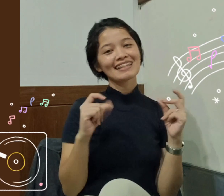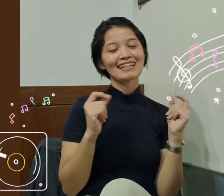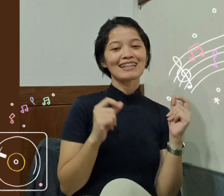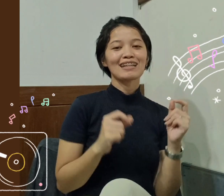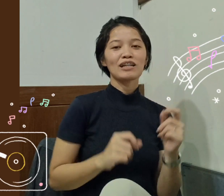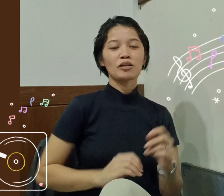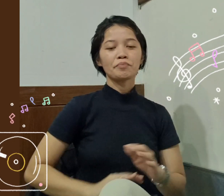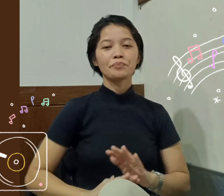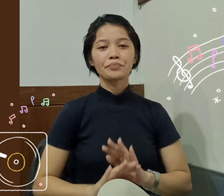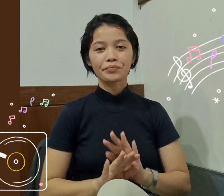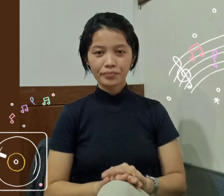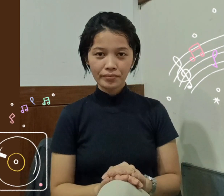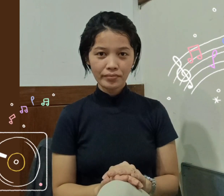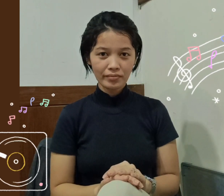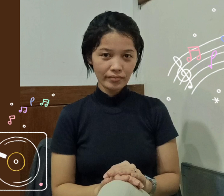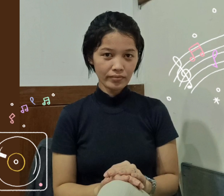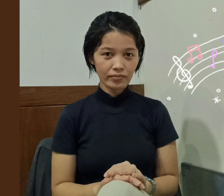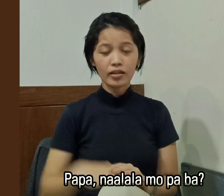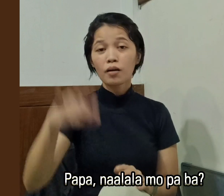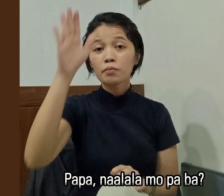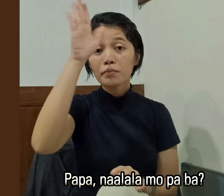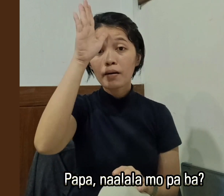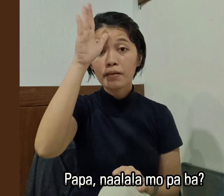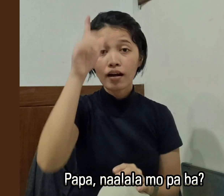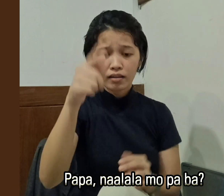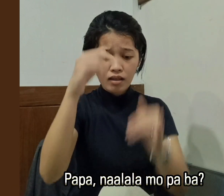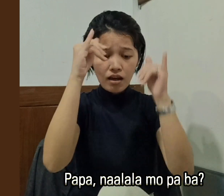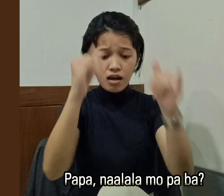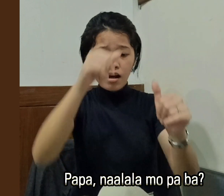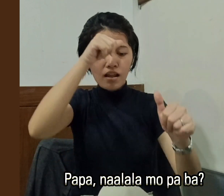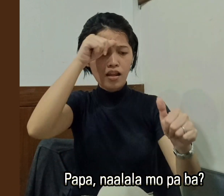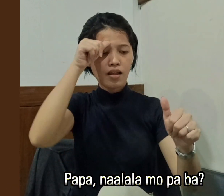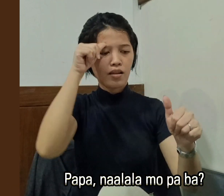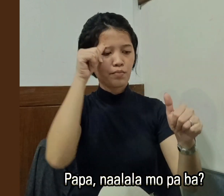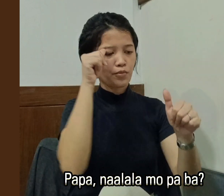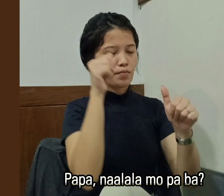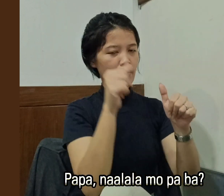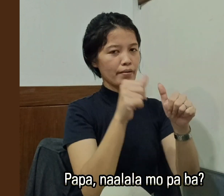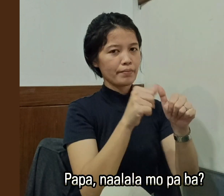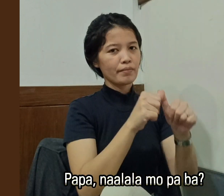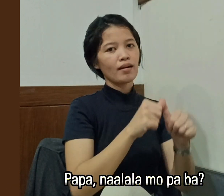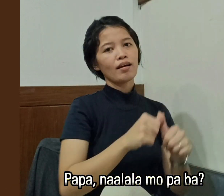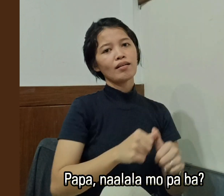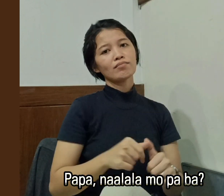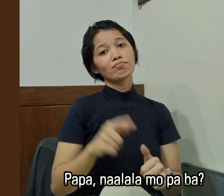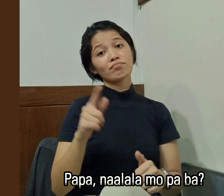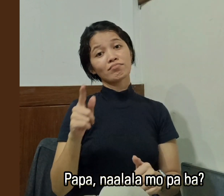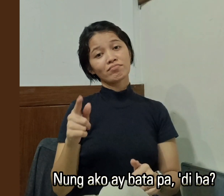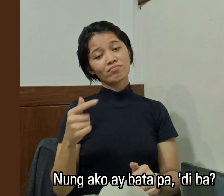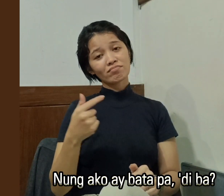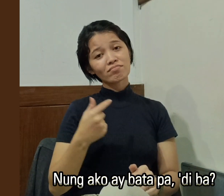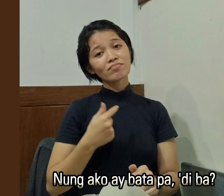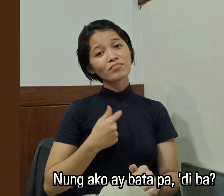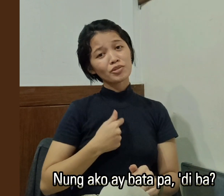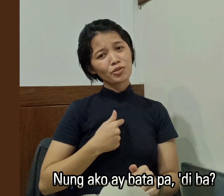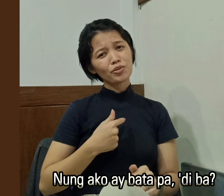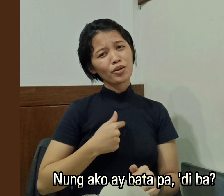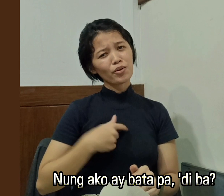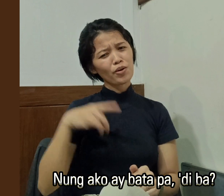-la-ta-ra Papa, naaalala mo pa ba'y? Nung